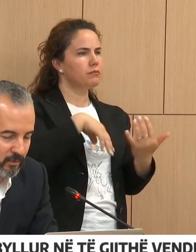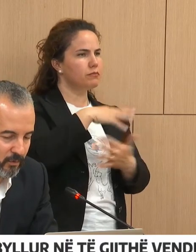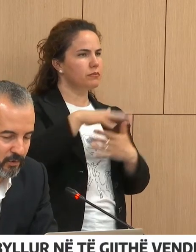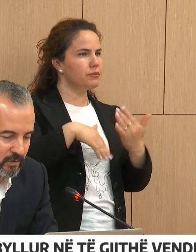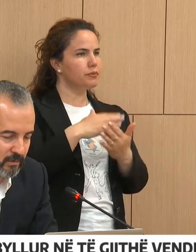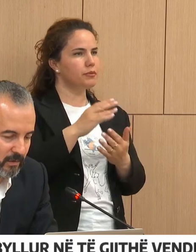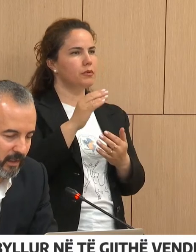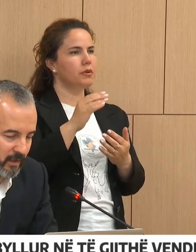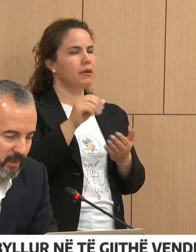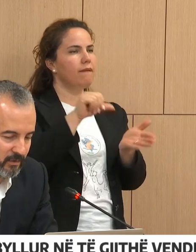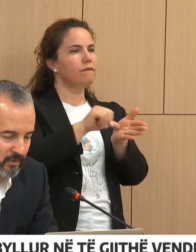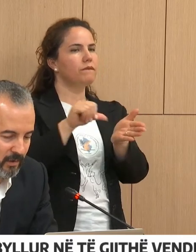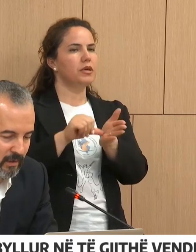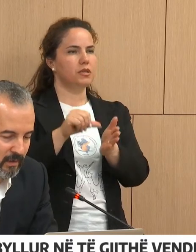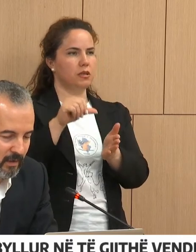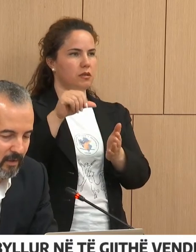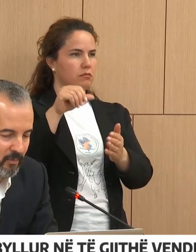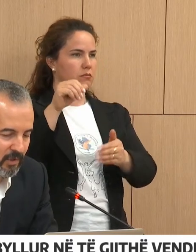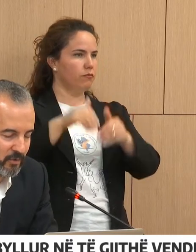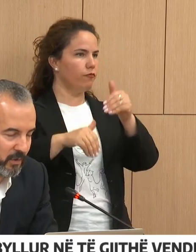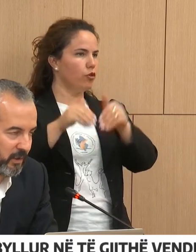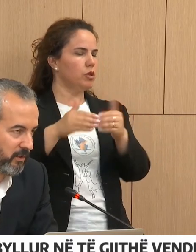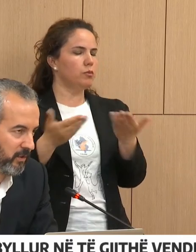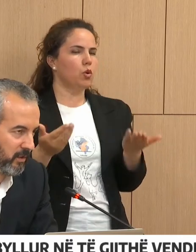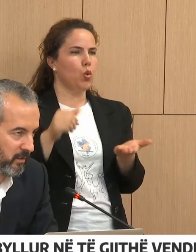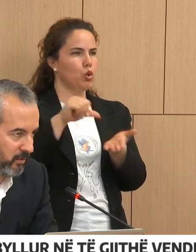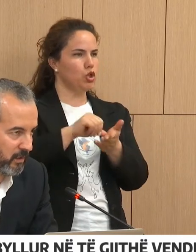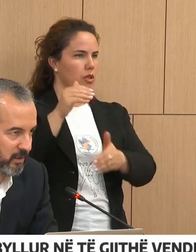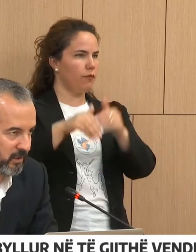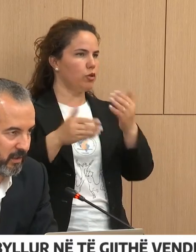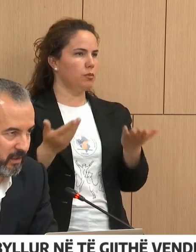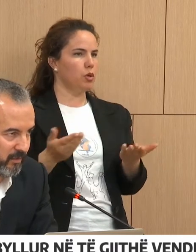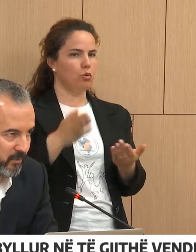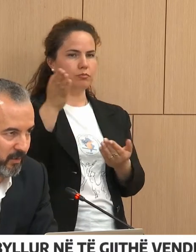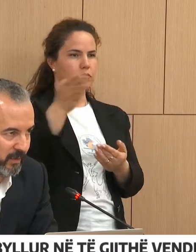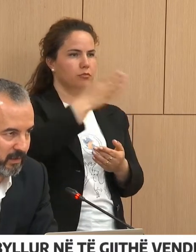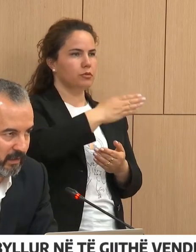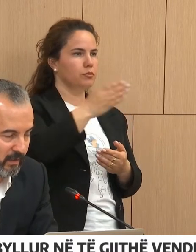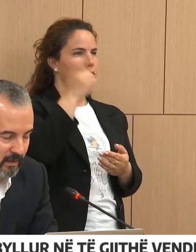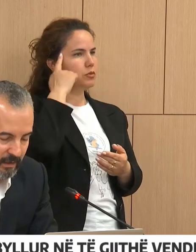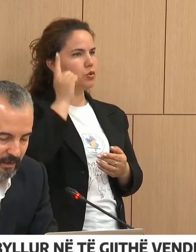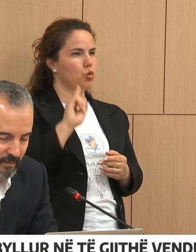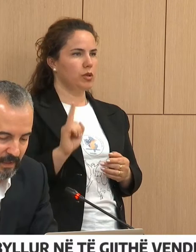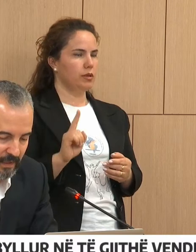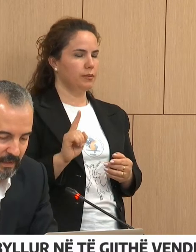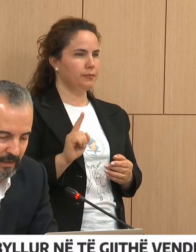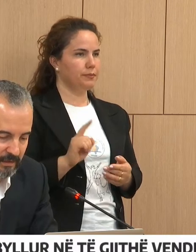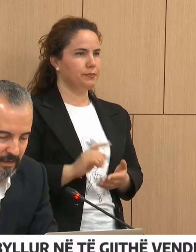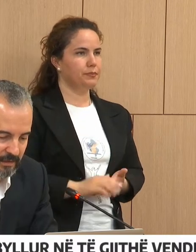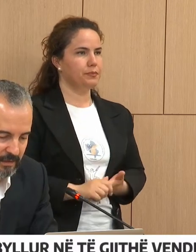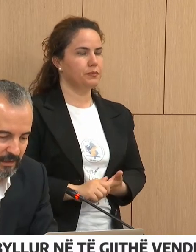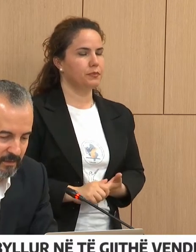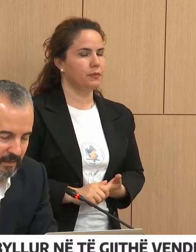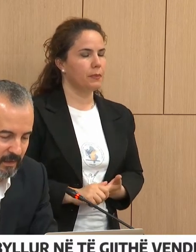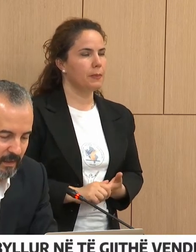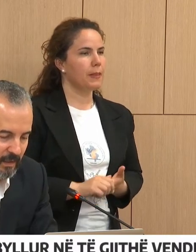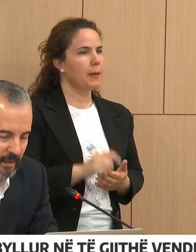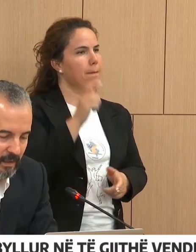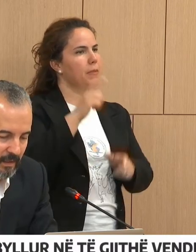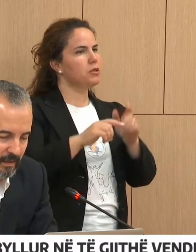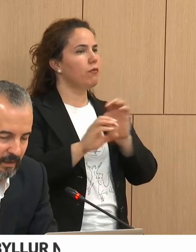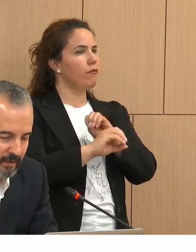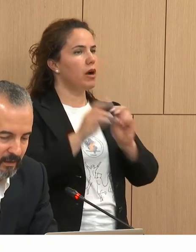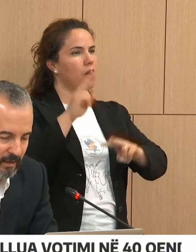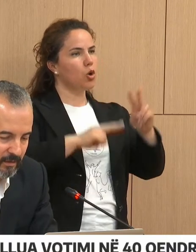këtë patrur dikush edhe me arsye pritë shmëri që do të kishte problematika në lidhe me listën e zjedhësve,